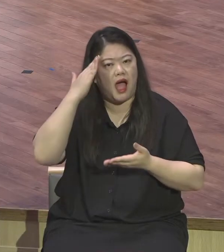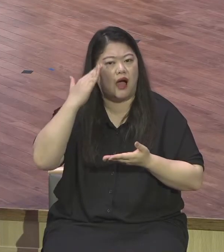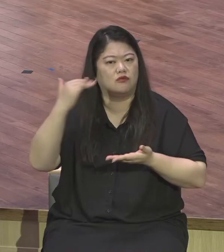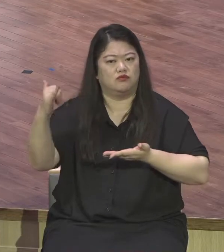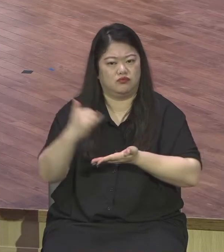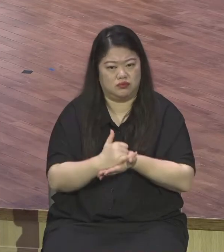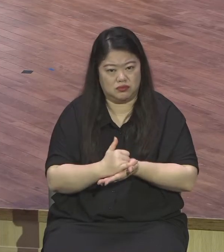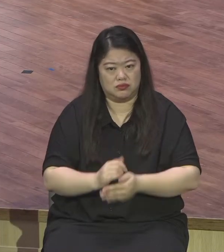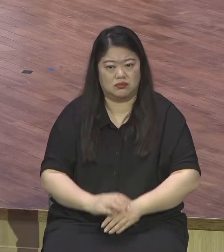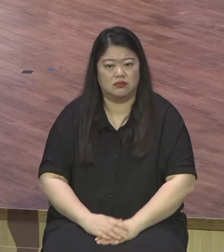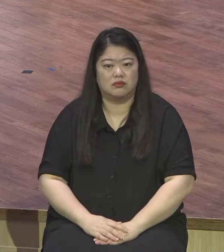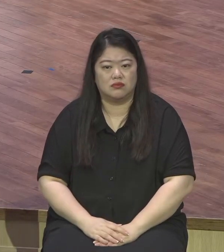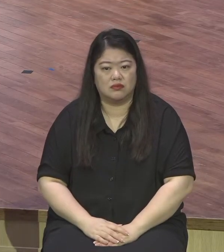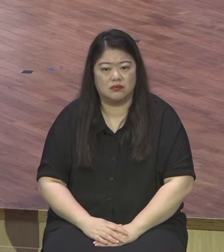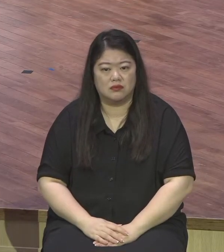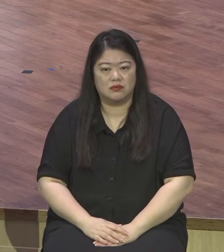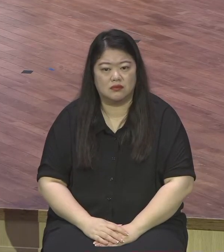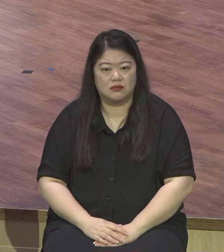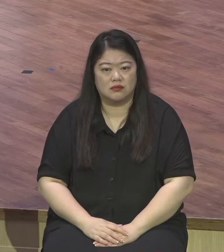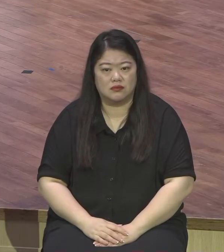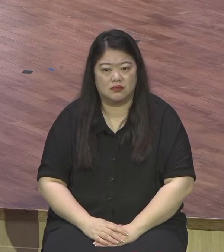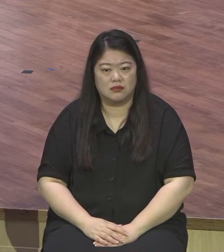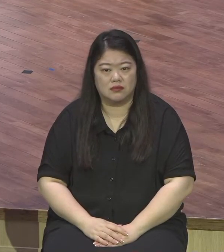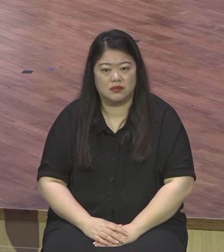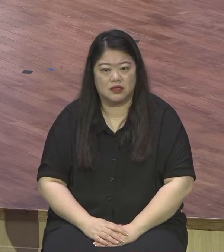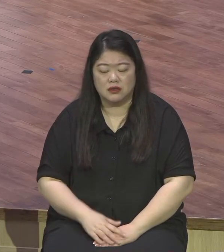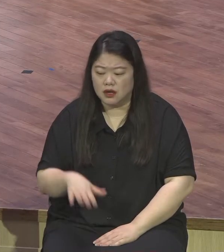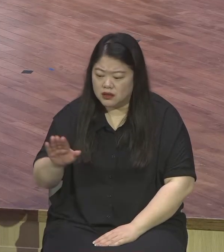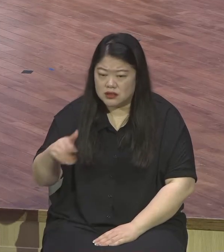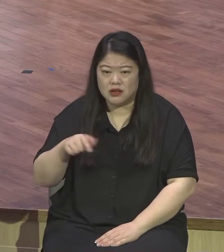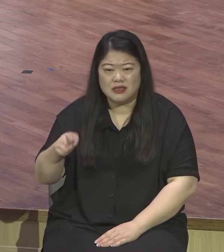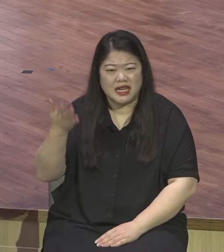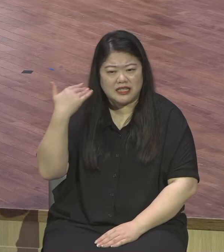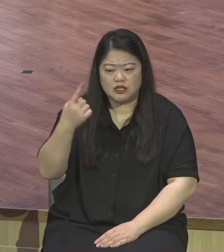합니까 그렇게 헌신해놓고 제가 가야 됩니다 저는 이 교회 있으면